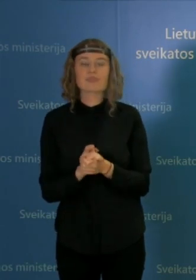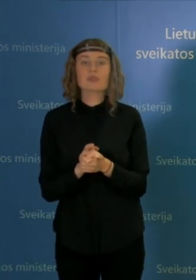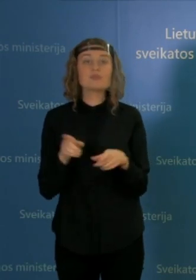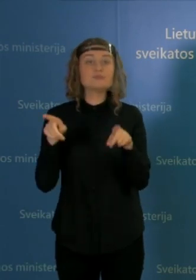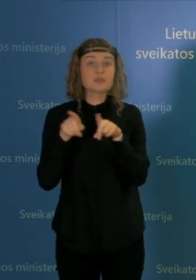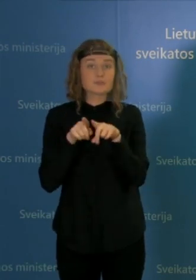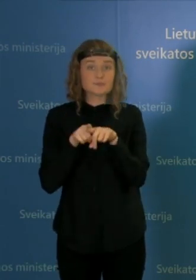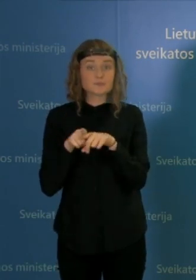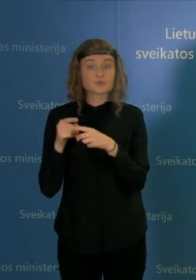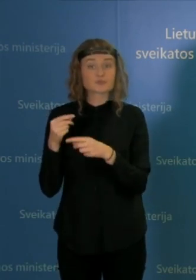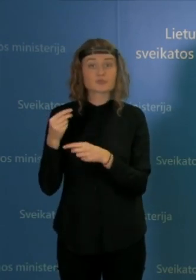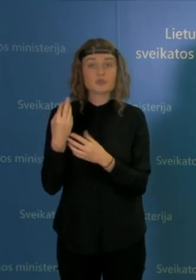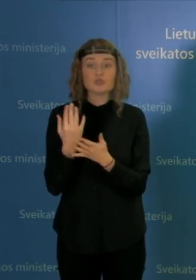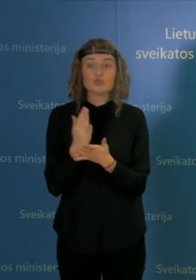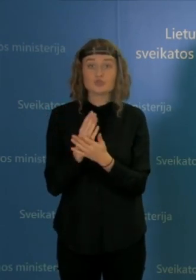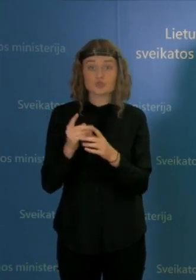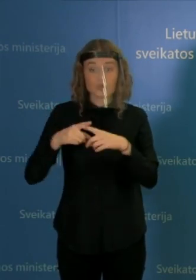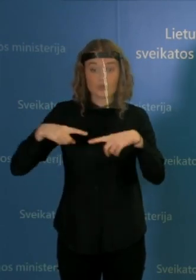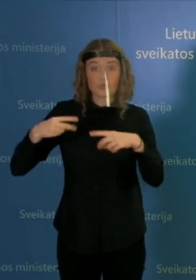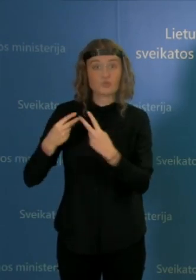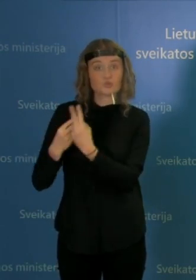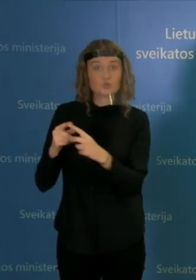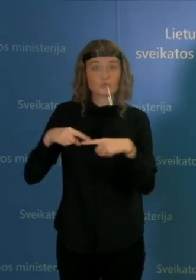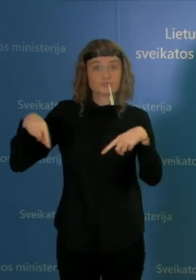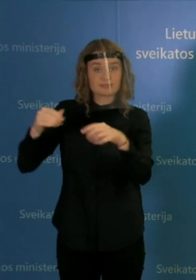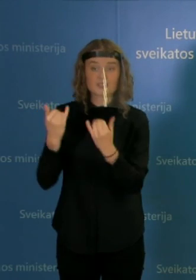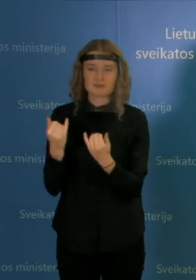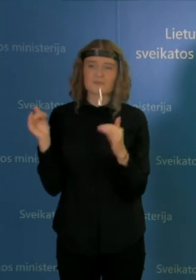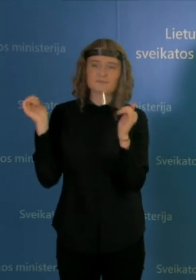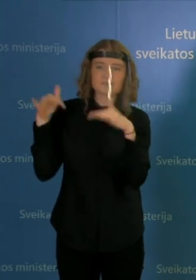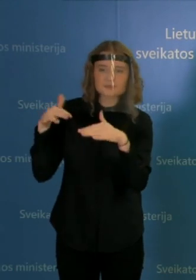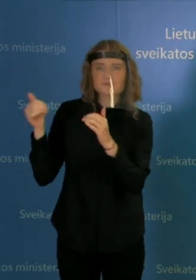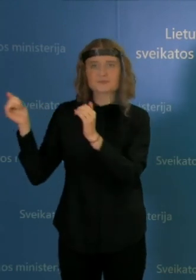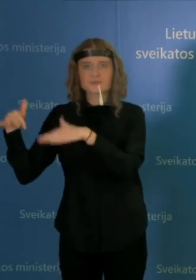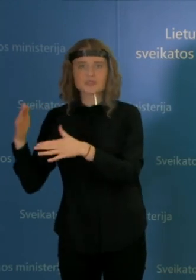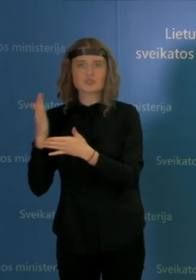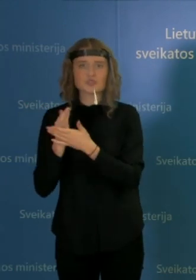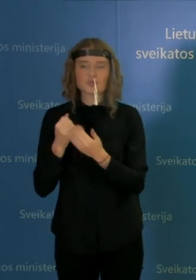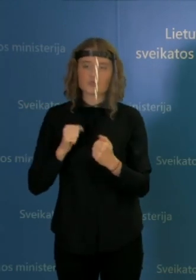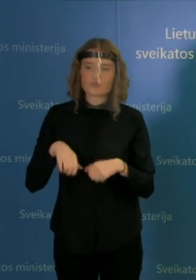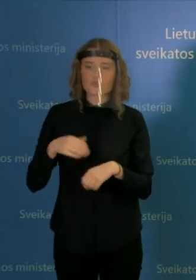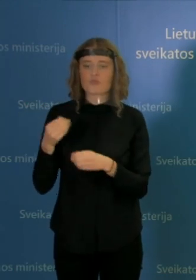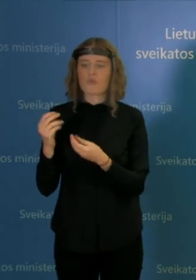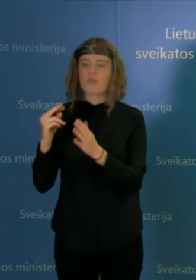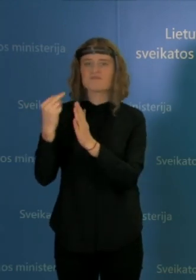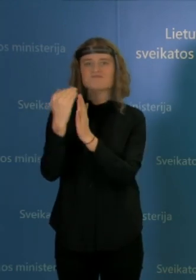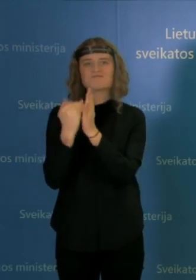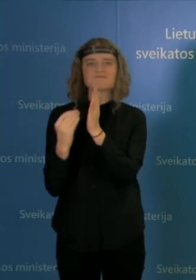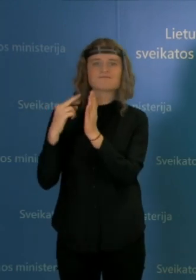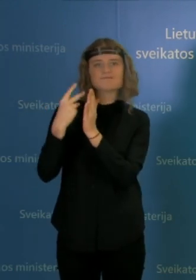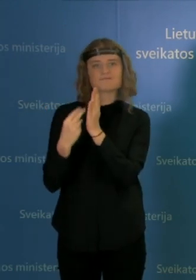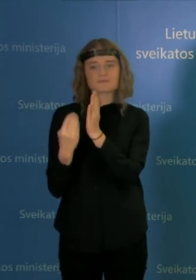žmonės vis dar iki šiol susirenka ir kur tikrai gali būti svarstomi pokyčiai. Tai yra